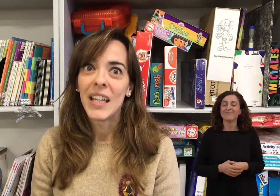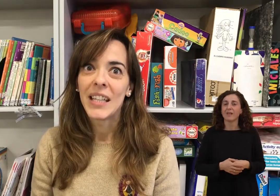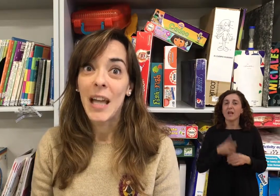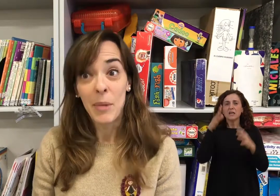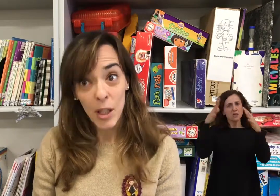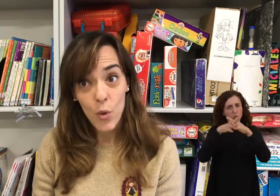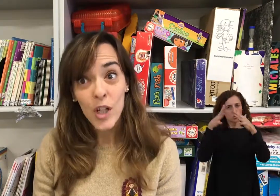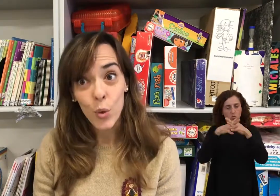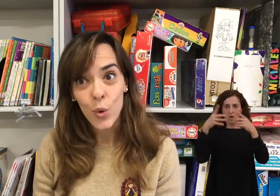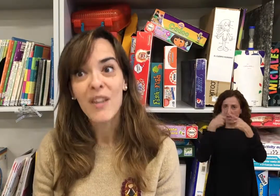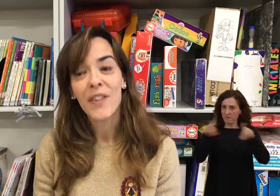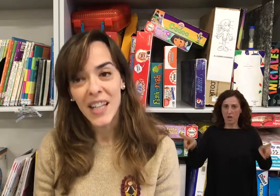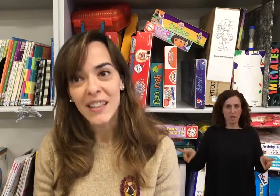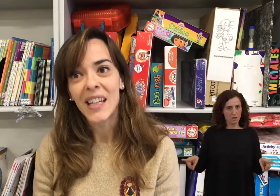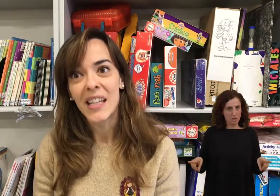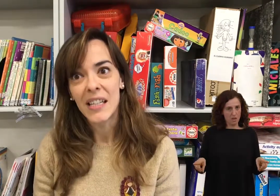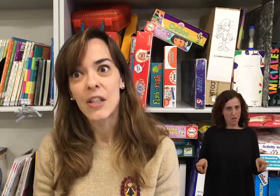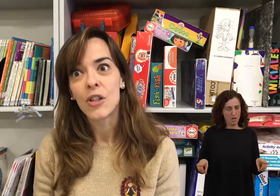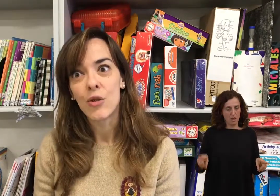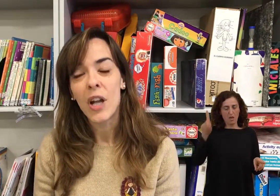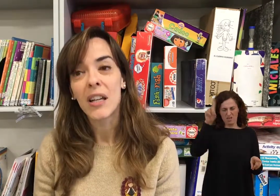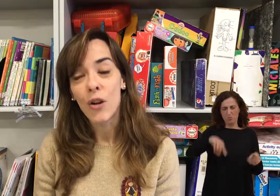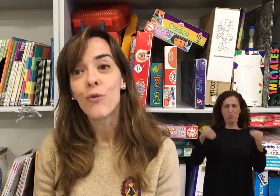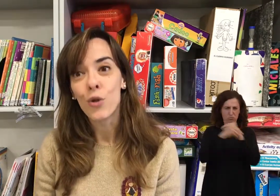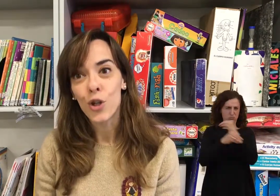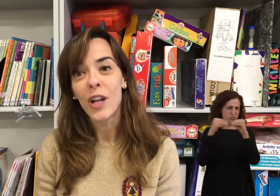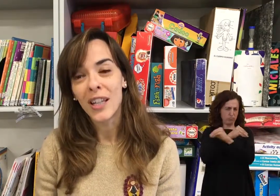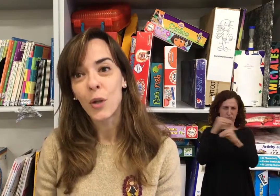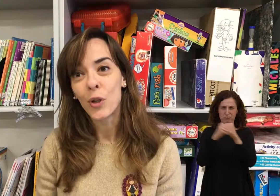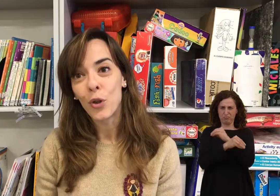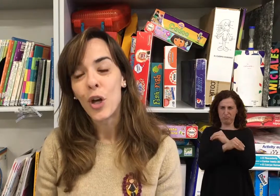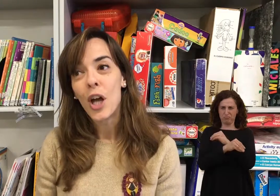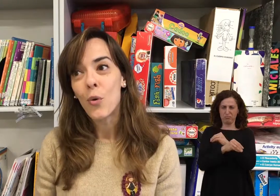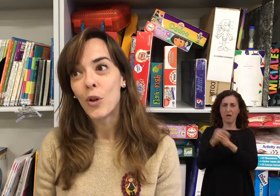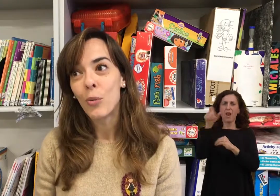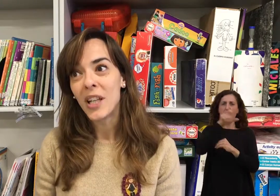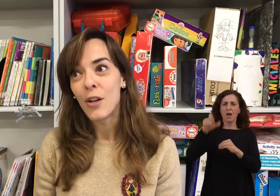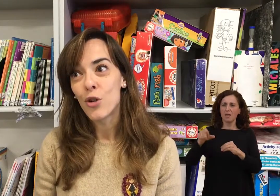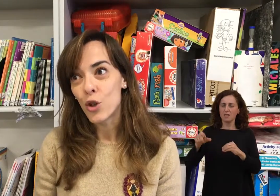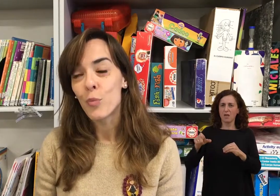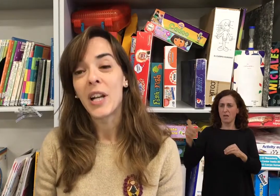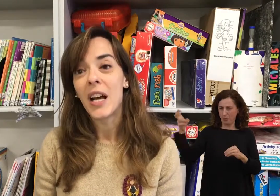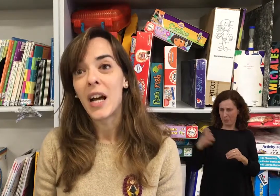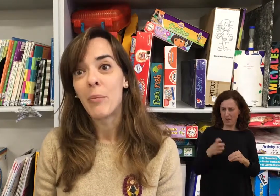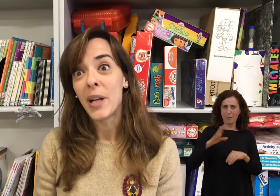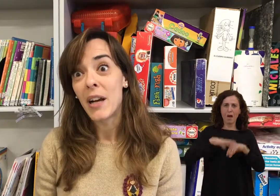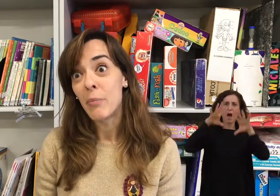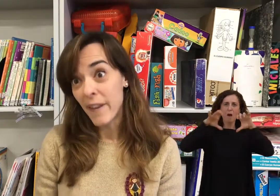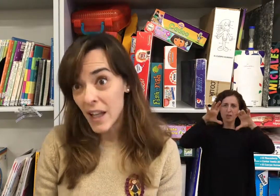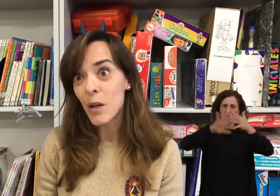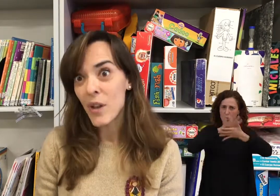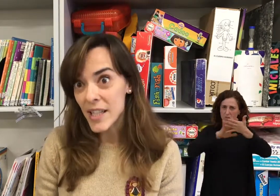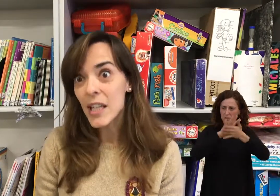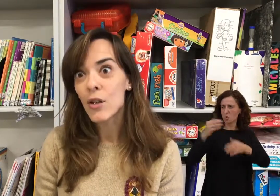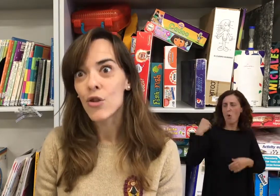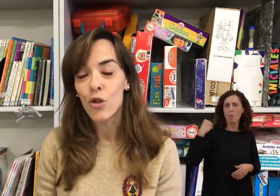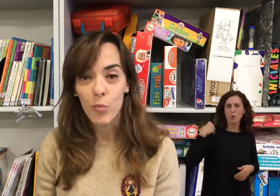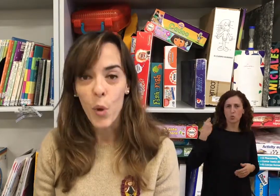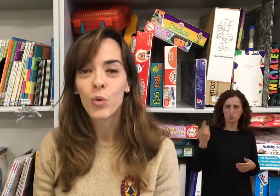También tiene una estructura diferente. Eso es una gran confusión. La gente cuando viene a nosotros para aprender lengua de signos o nos pregunta,